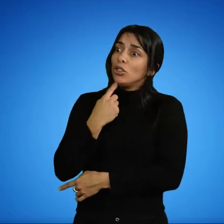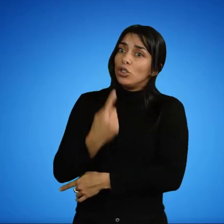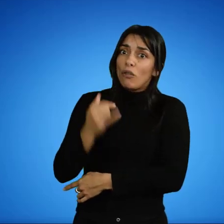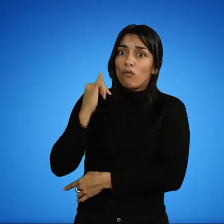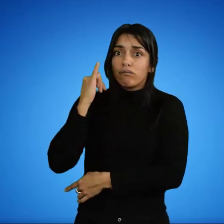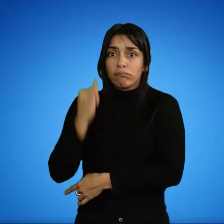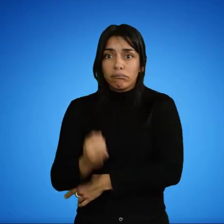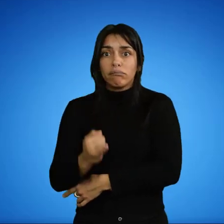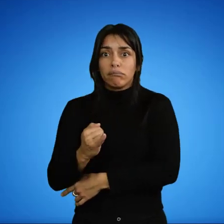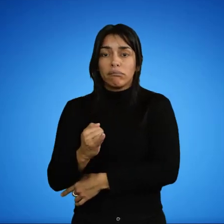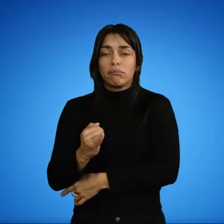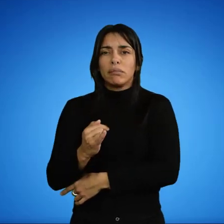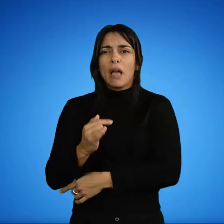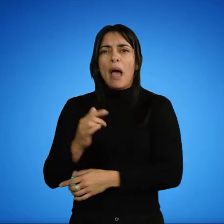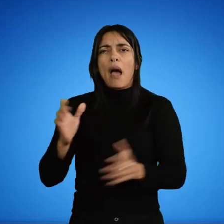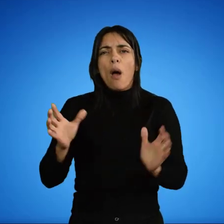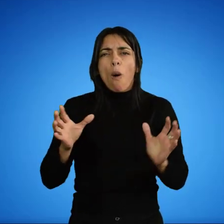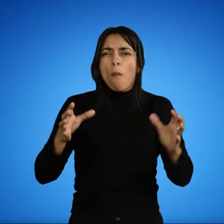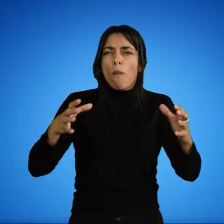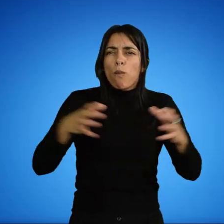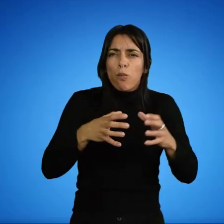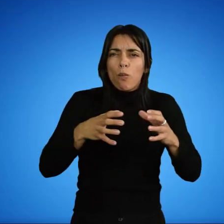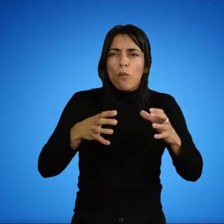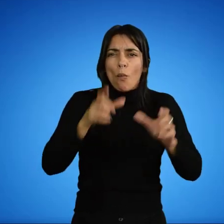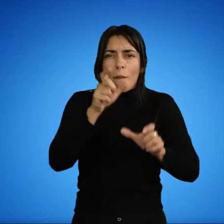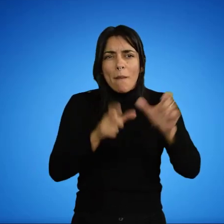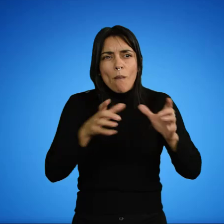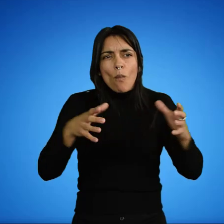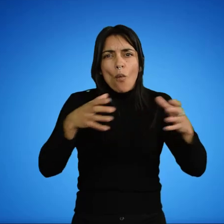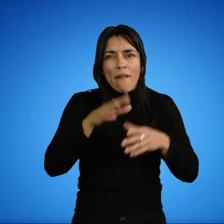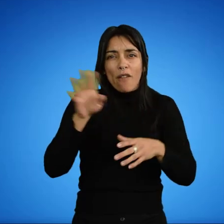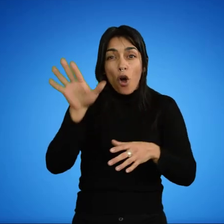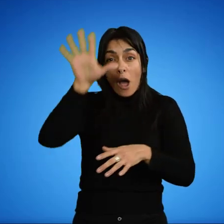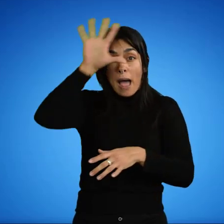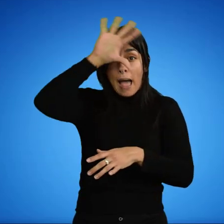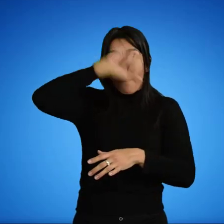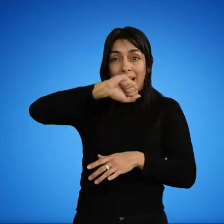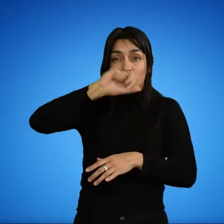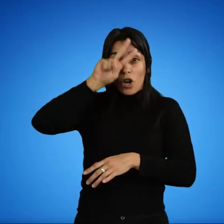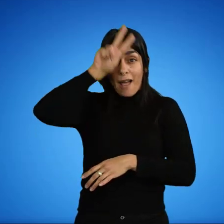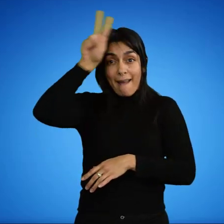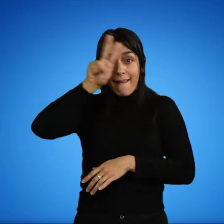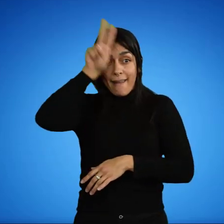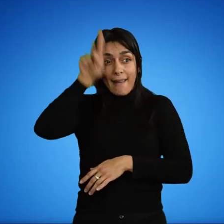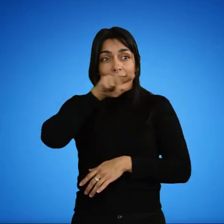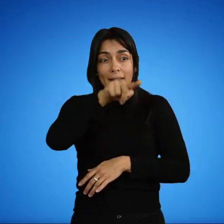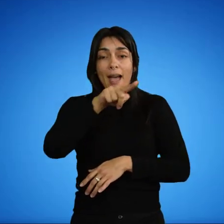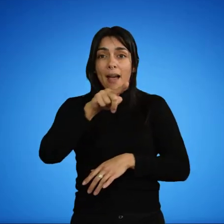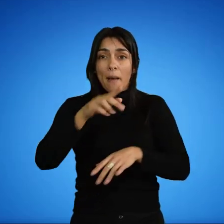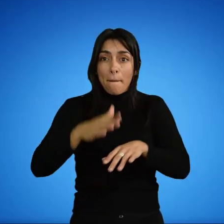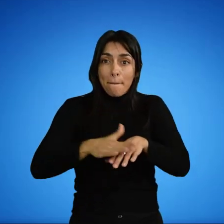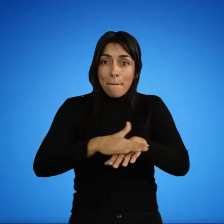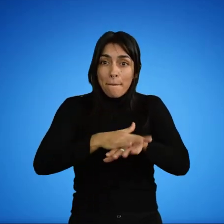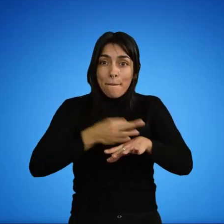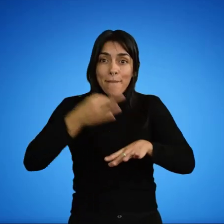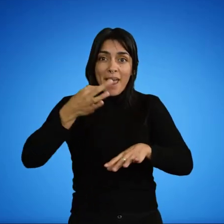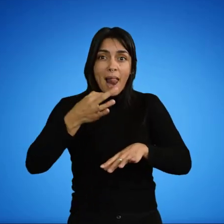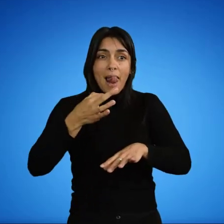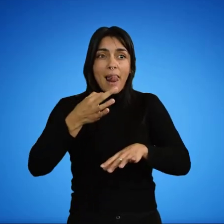Muchos pueblos indígenas amazónicos emplean la secreción de la piel de ranas y sapos como analgésico, relajante